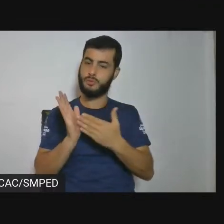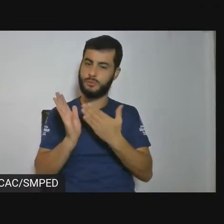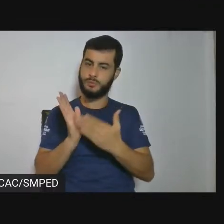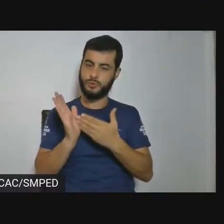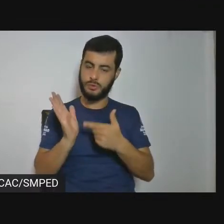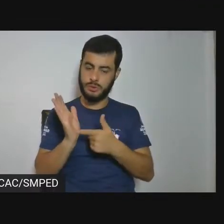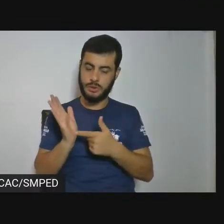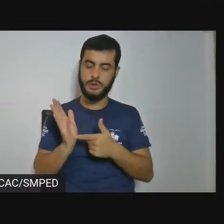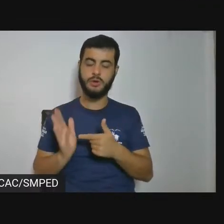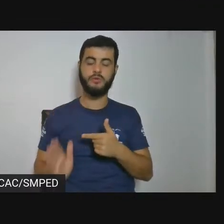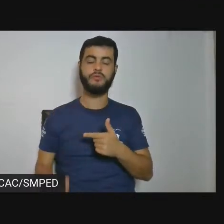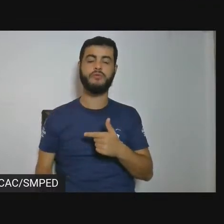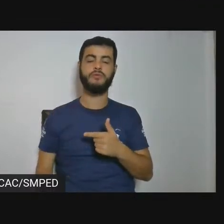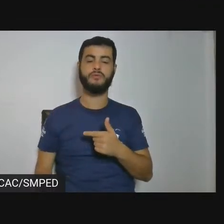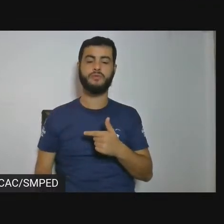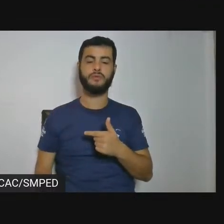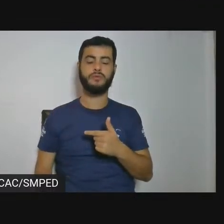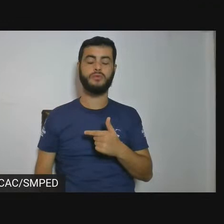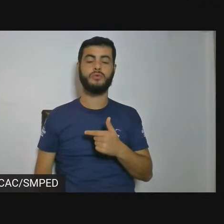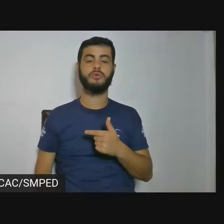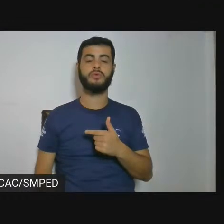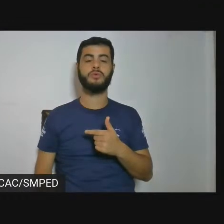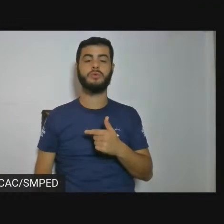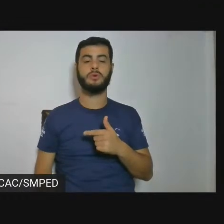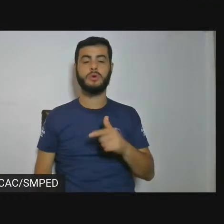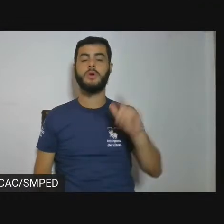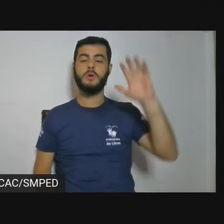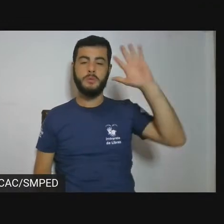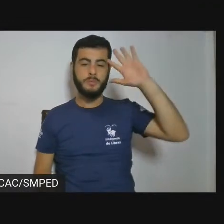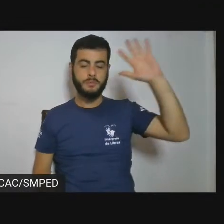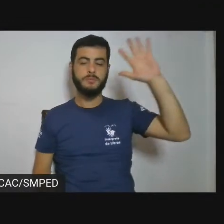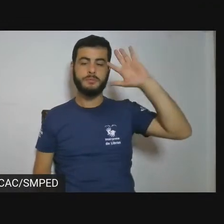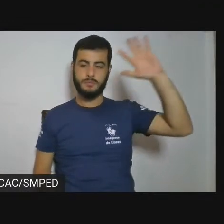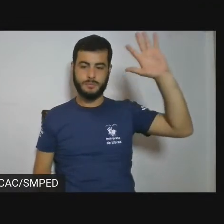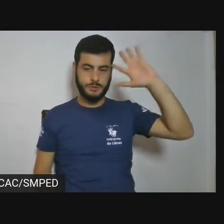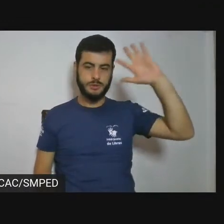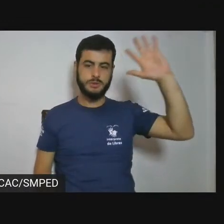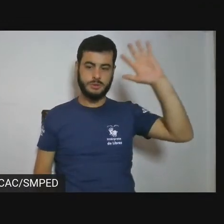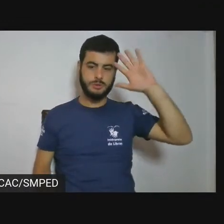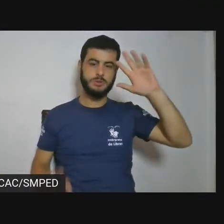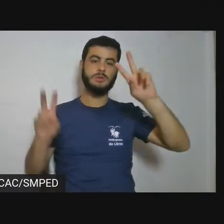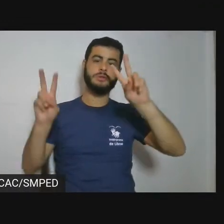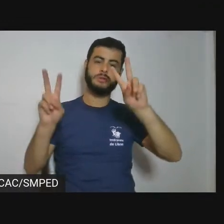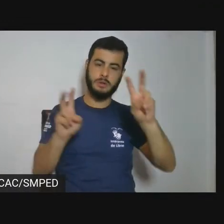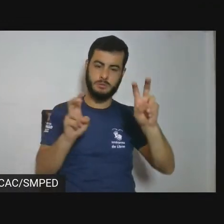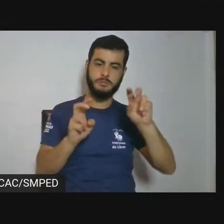esse pensamento desse trabalho